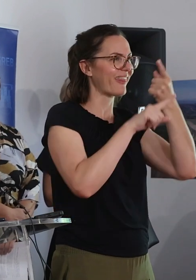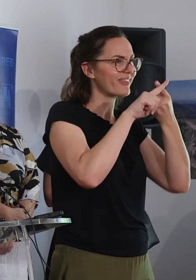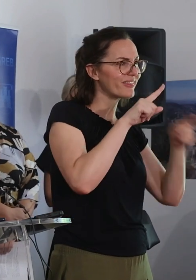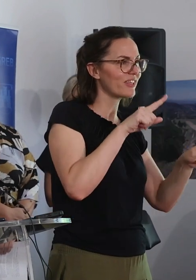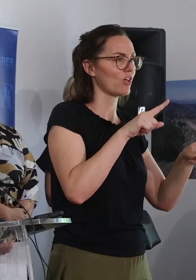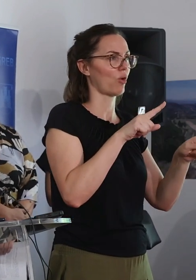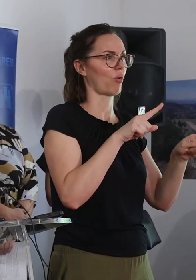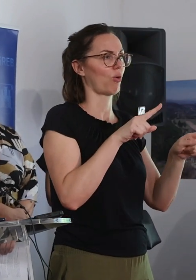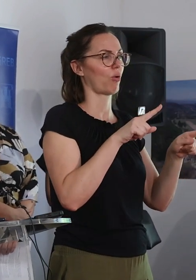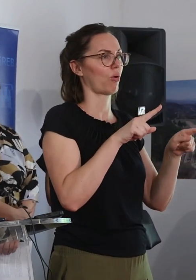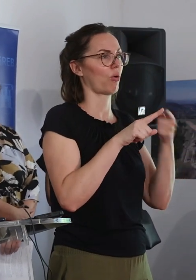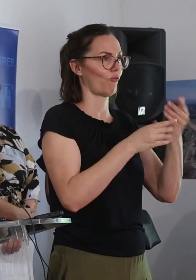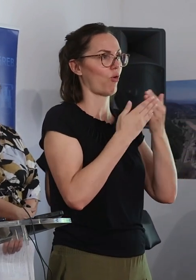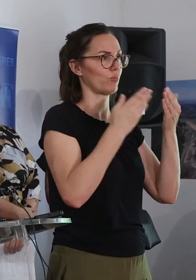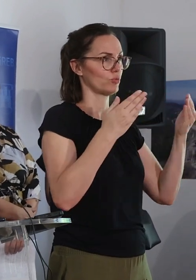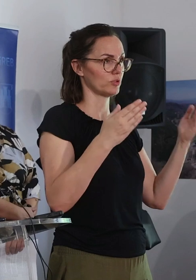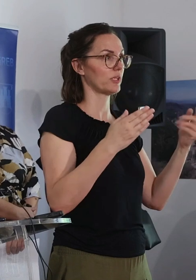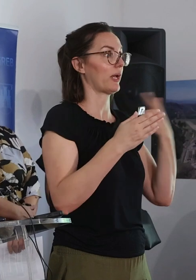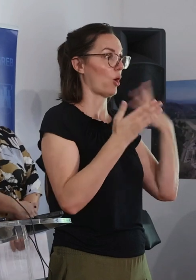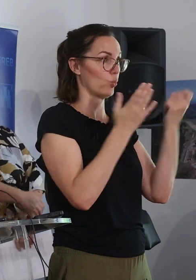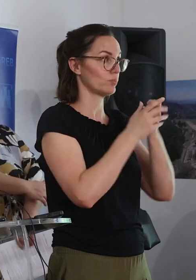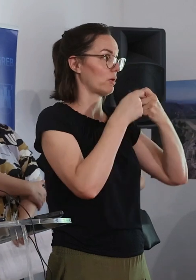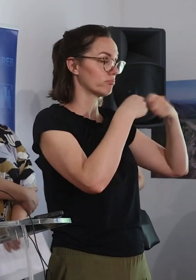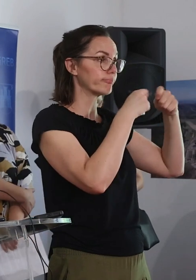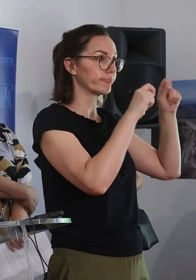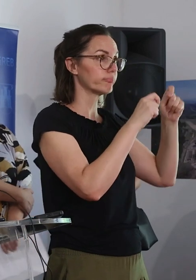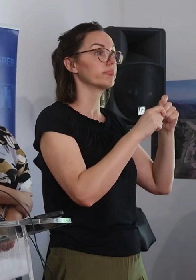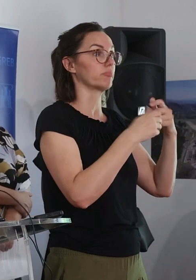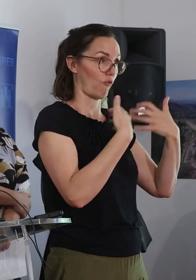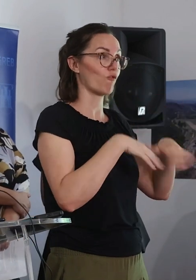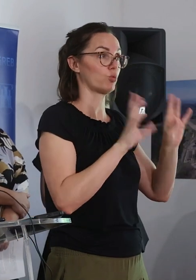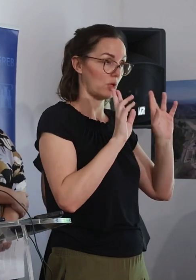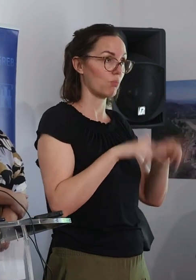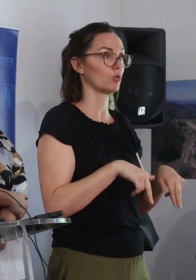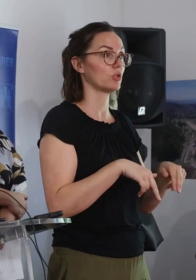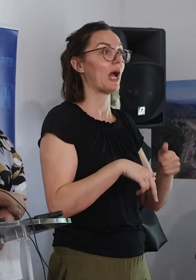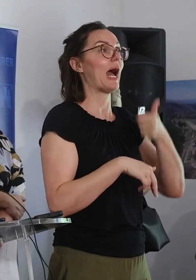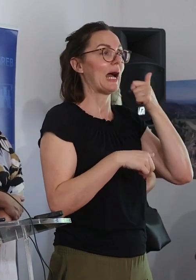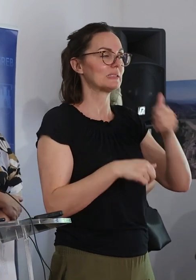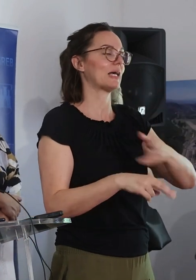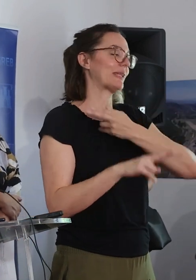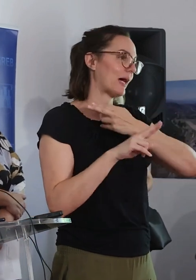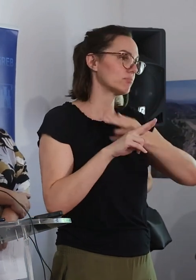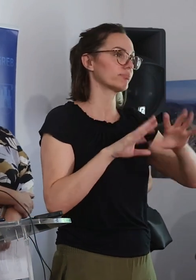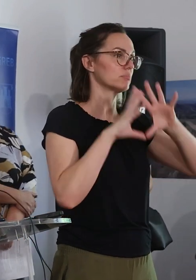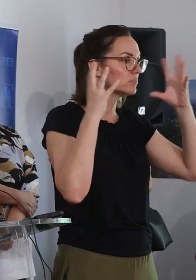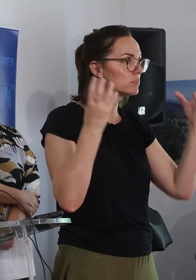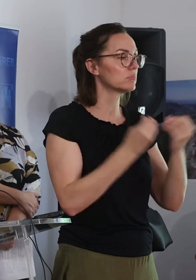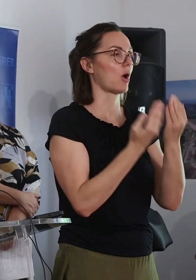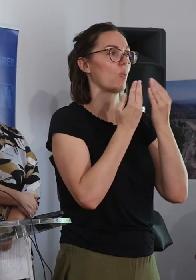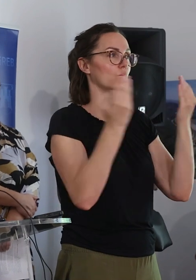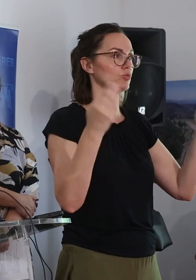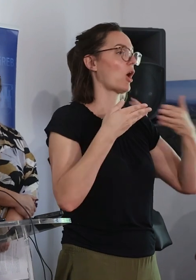zapravo muzeja koji je saniran i koji je bio u funkciji, a evo sada u punini, kao što se čuli od ravnatelja, se